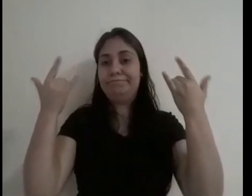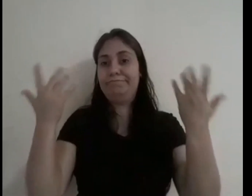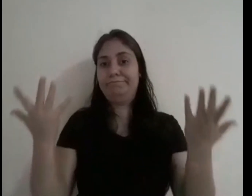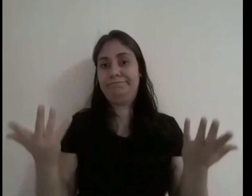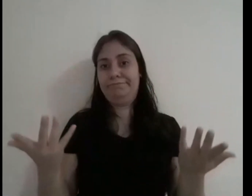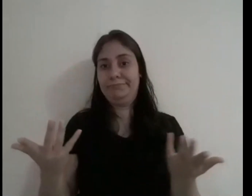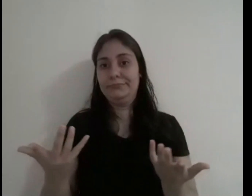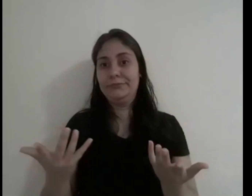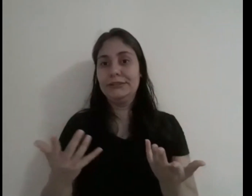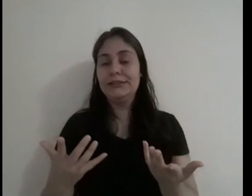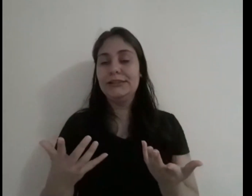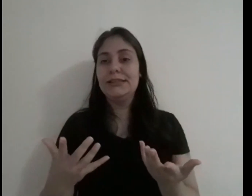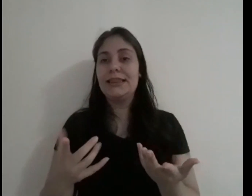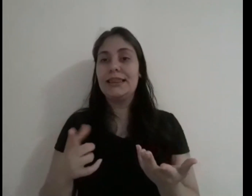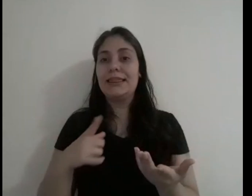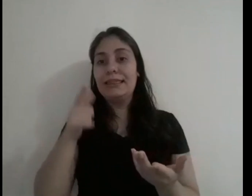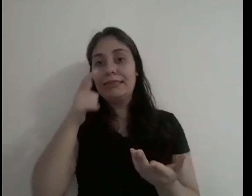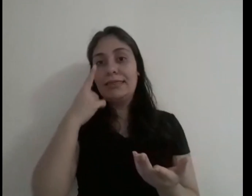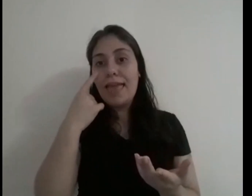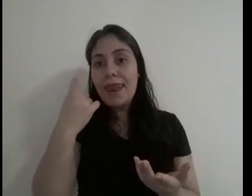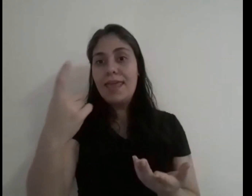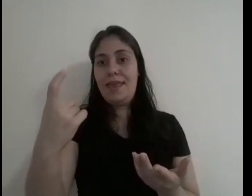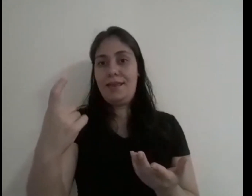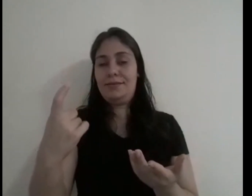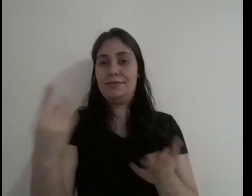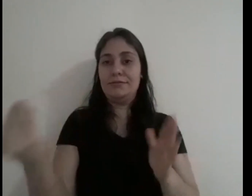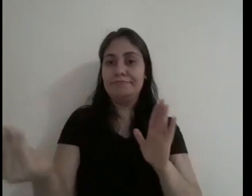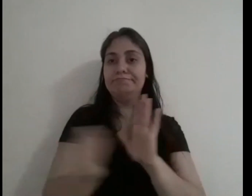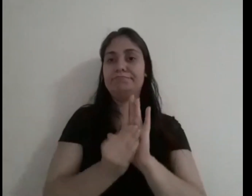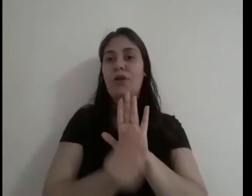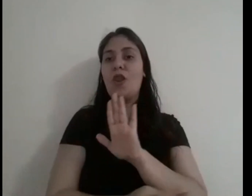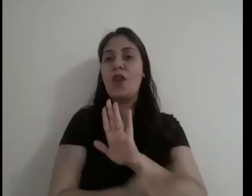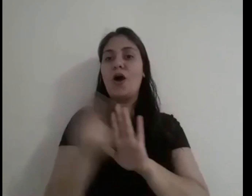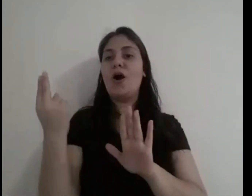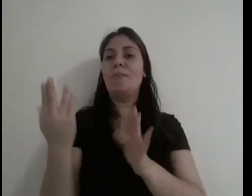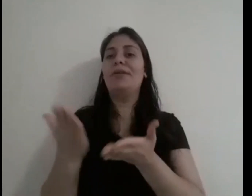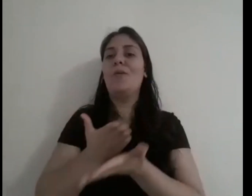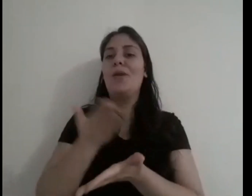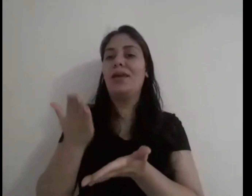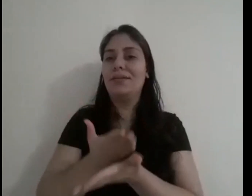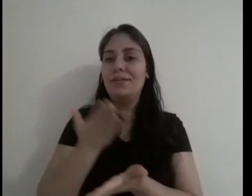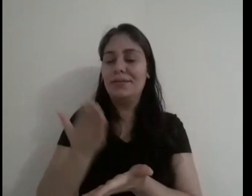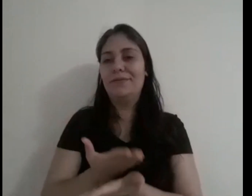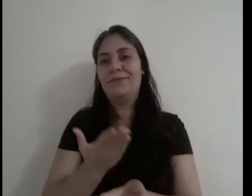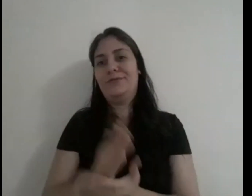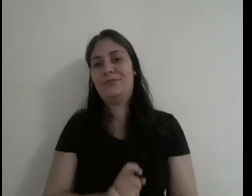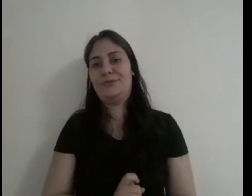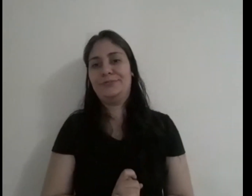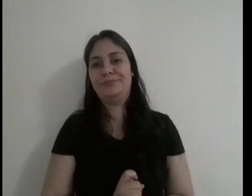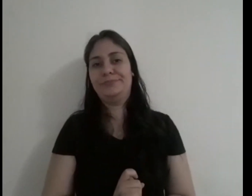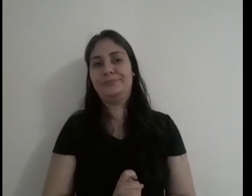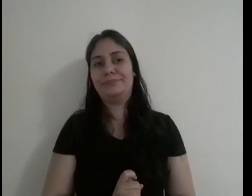fascinada pela fama, querer ter interesse do nome dela nos livros, no livro de Kardec.